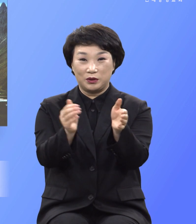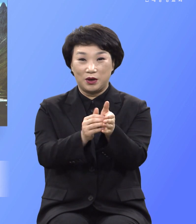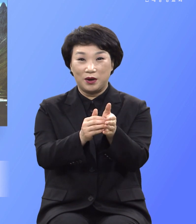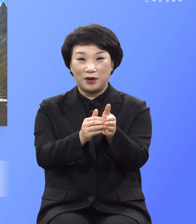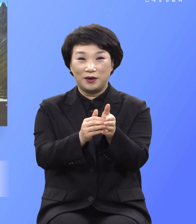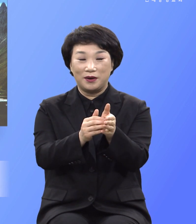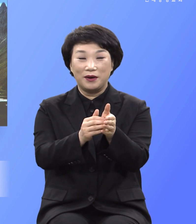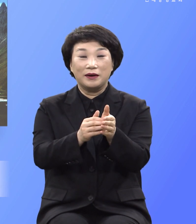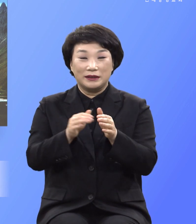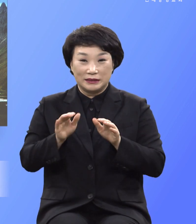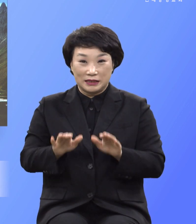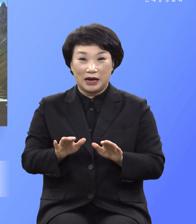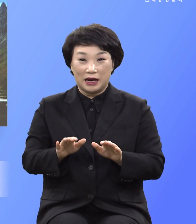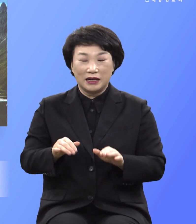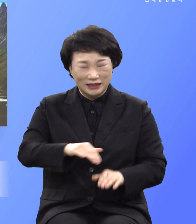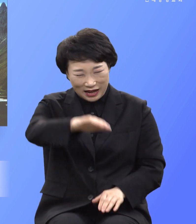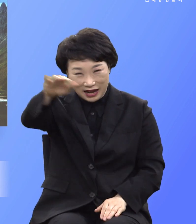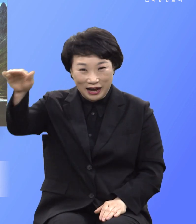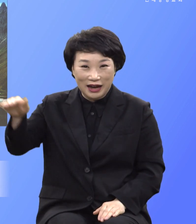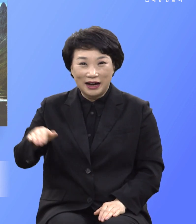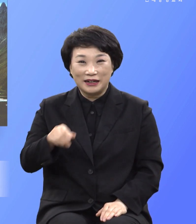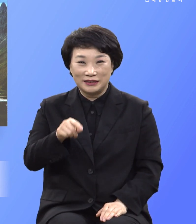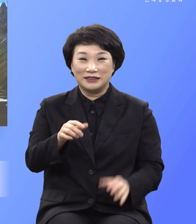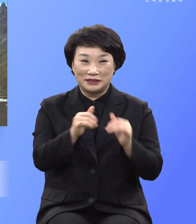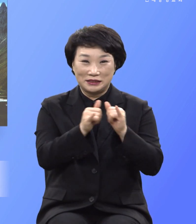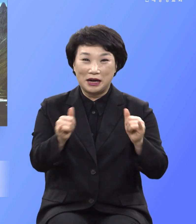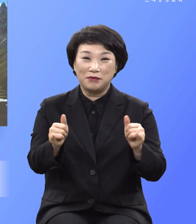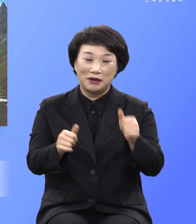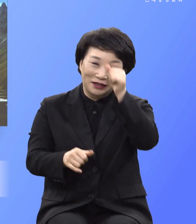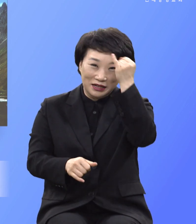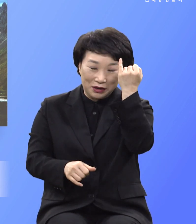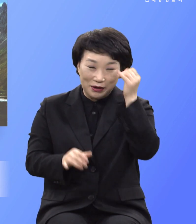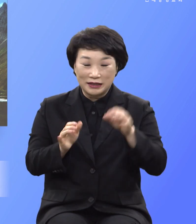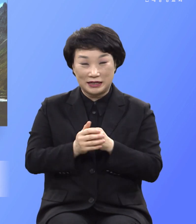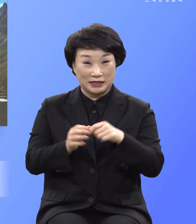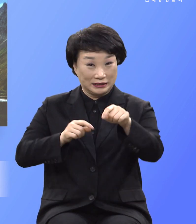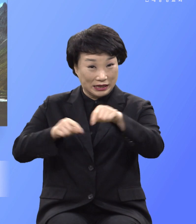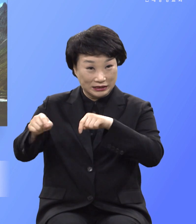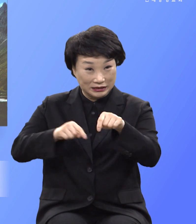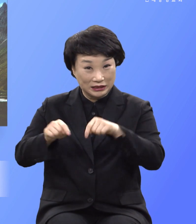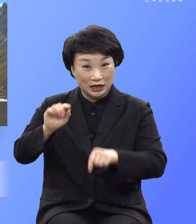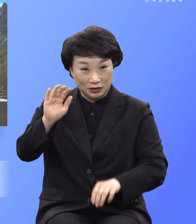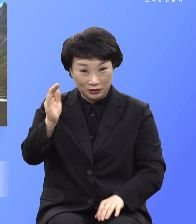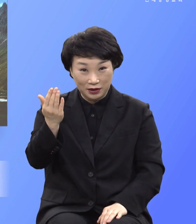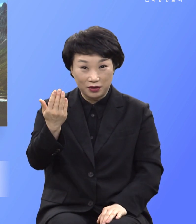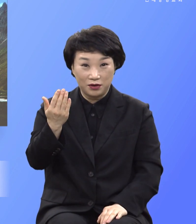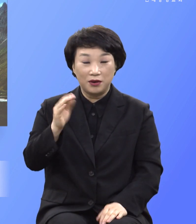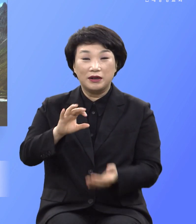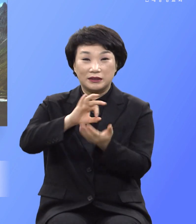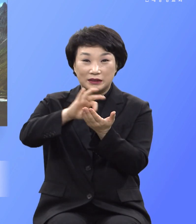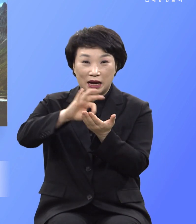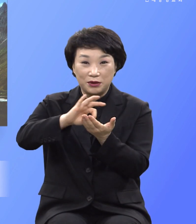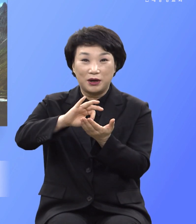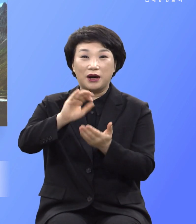그것들은 사람들에게 다스림을 당하고 사용을 당하고